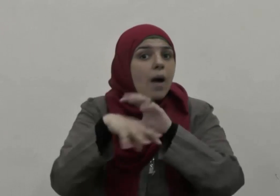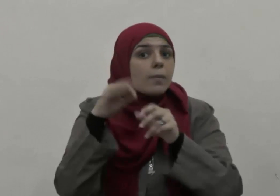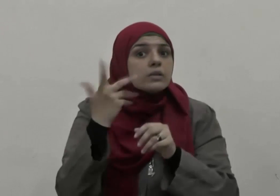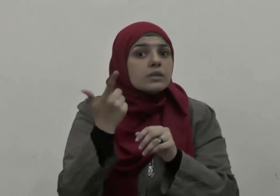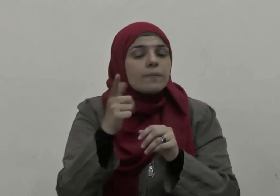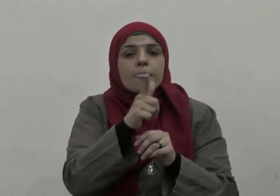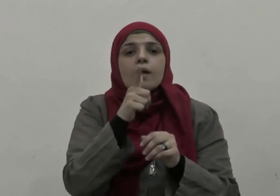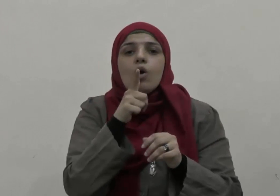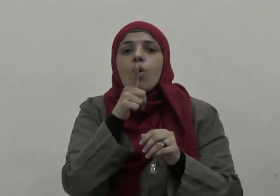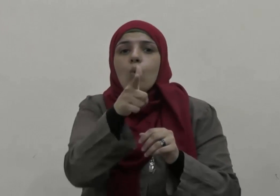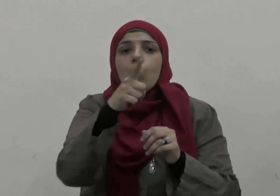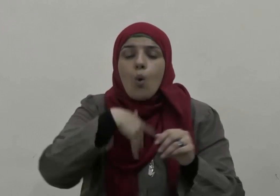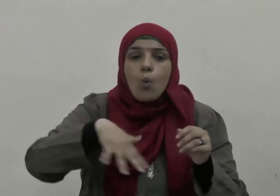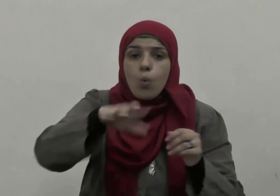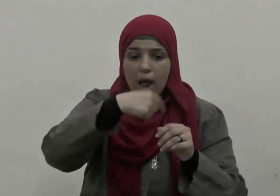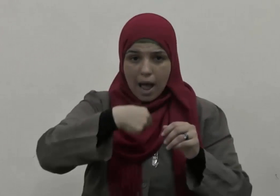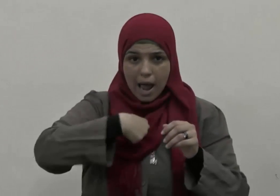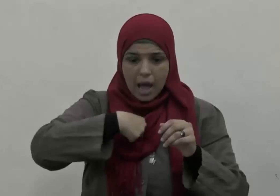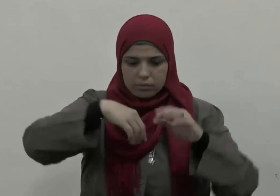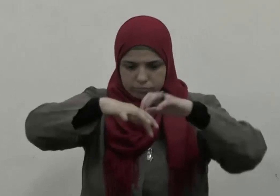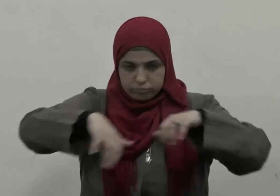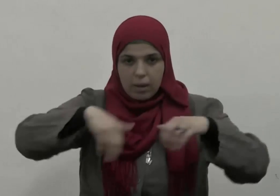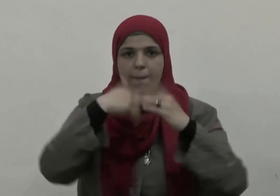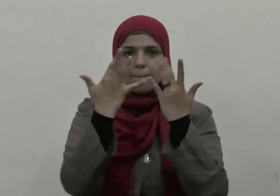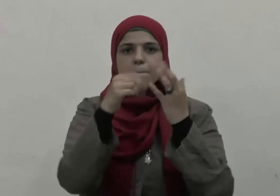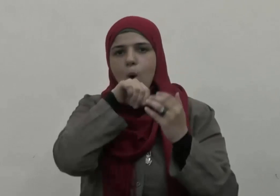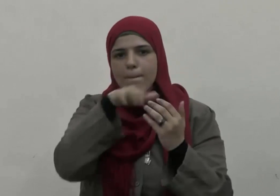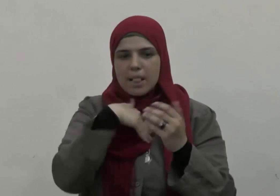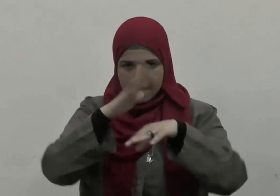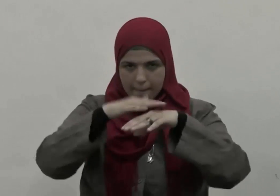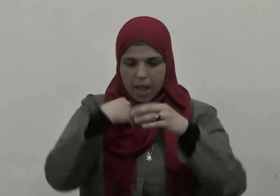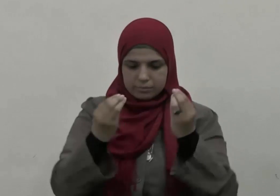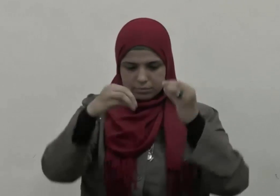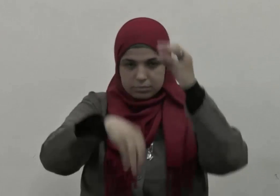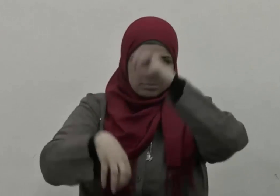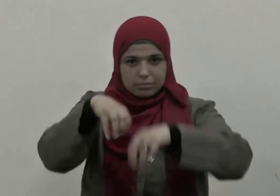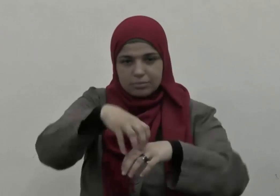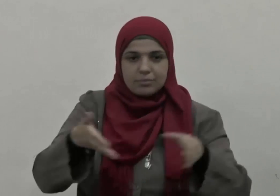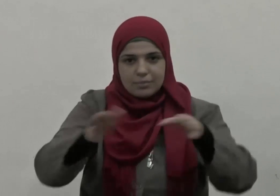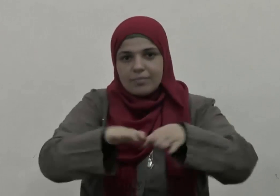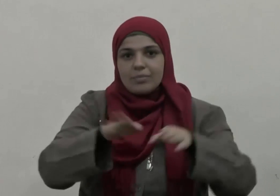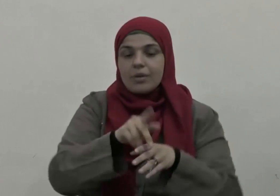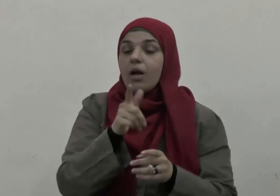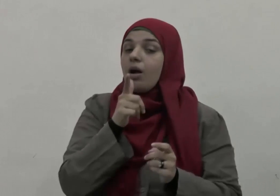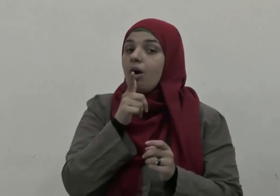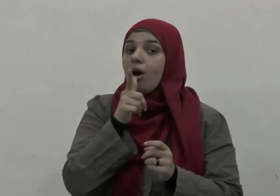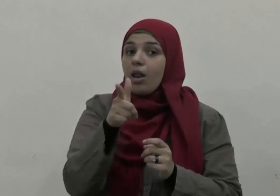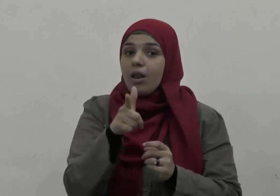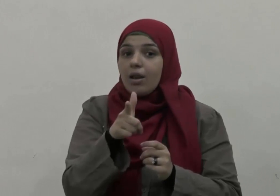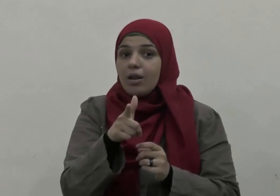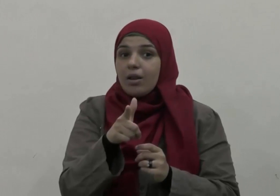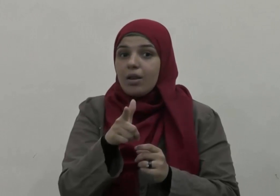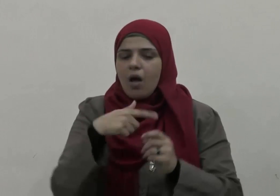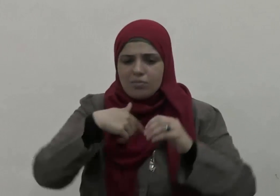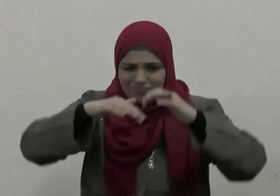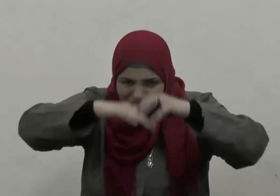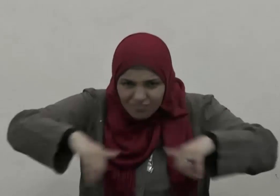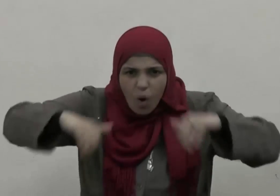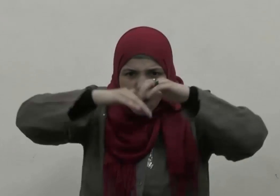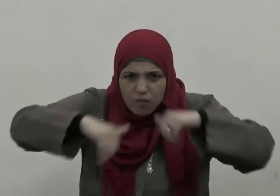أكون أنا أضعها بيدي قال فحفرت